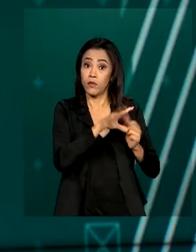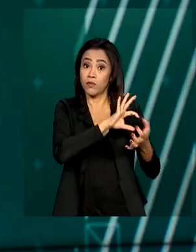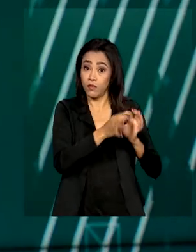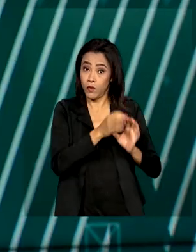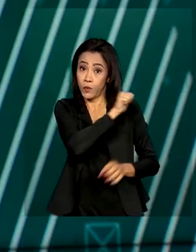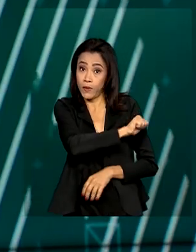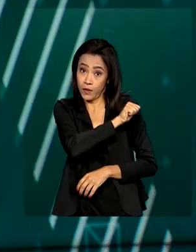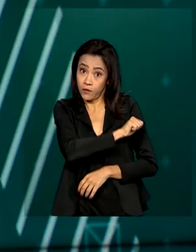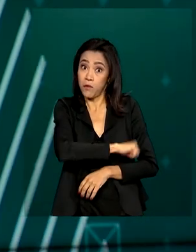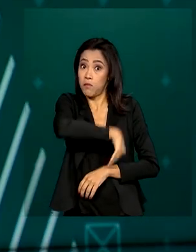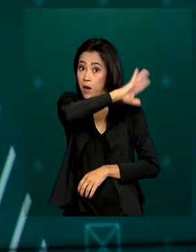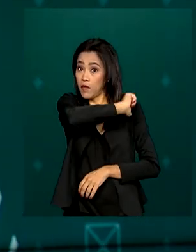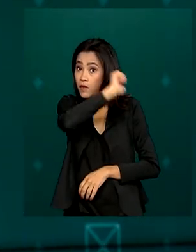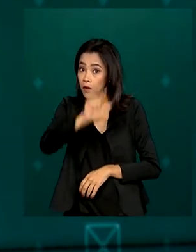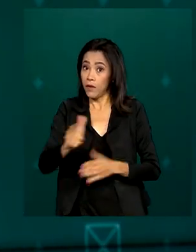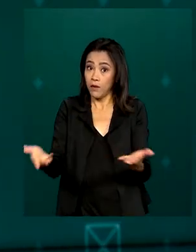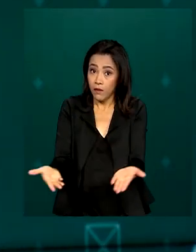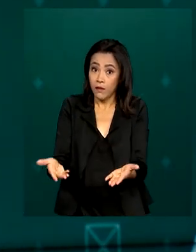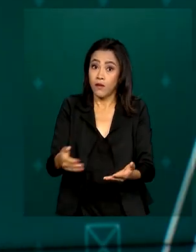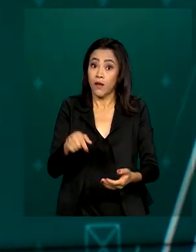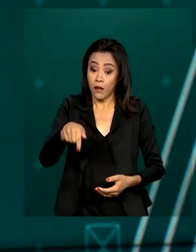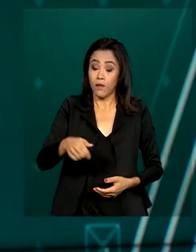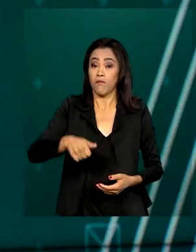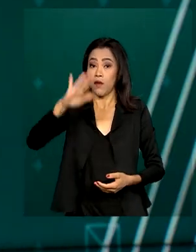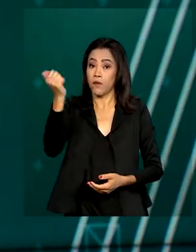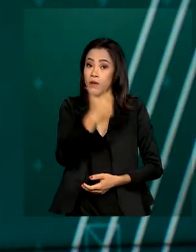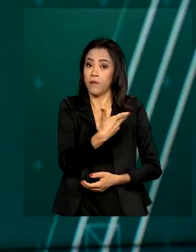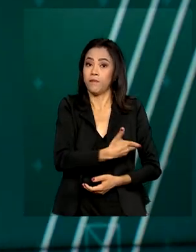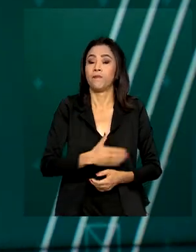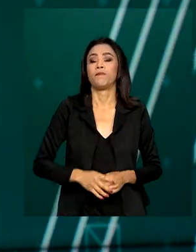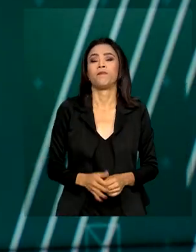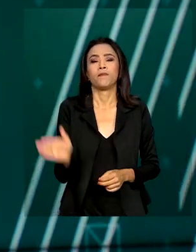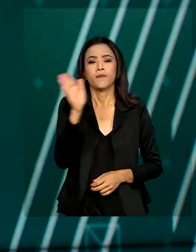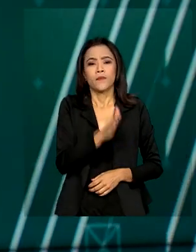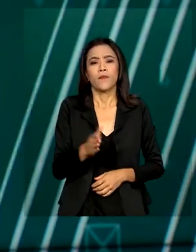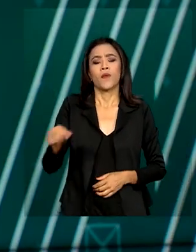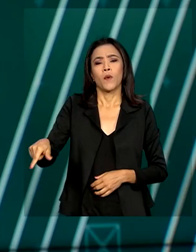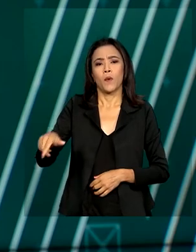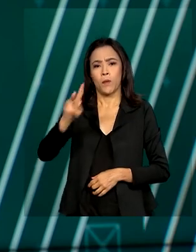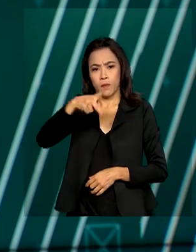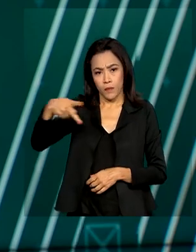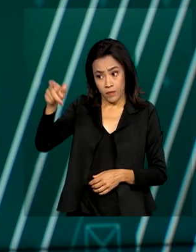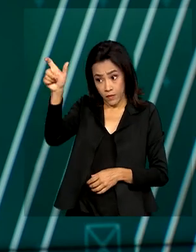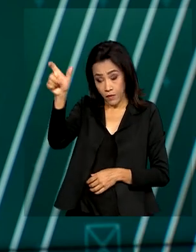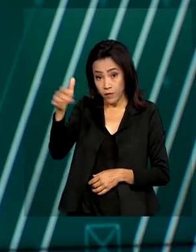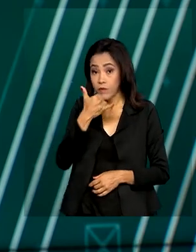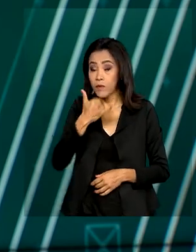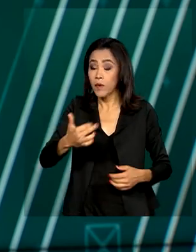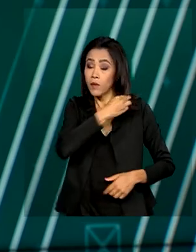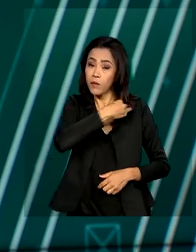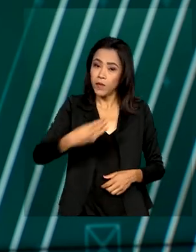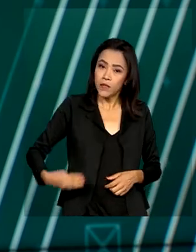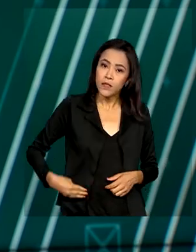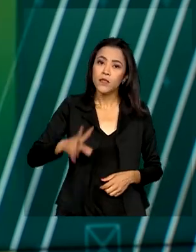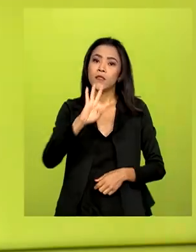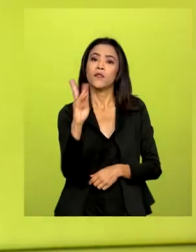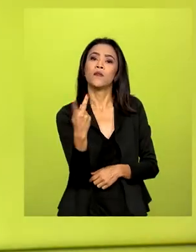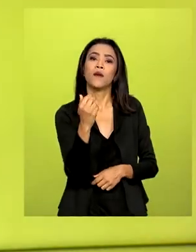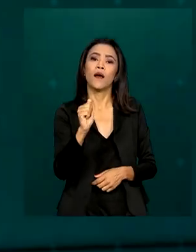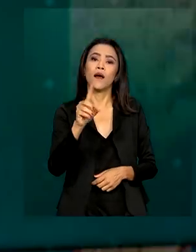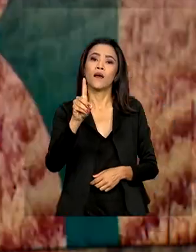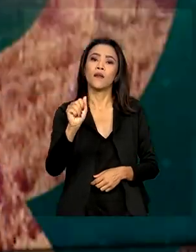Ao assumir o cargo de ministro da Fazenda, Fernando Haddad prometeu arrumar as contas públicas e buscar um sistema